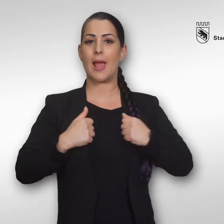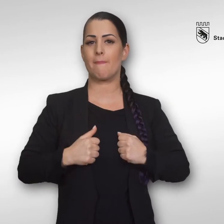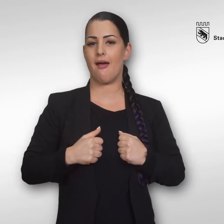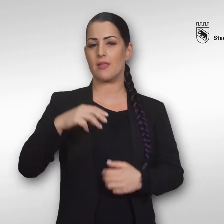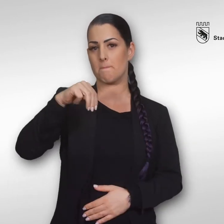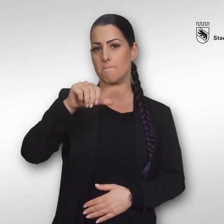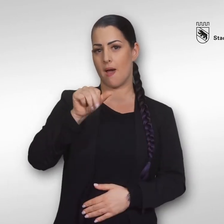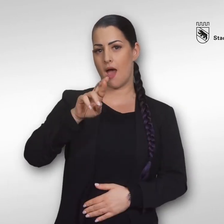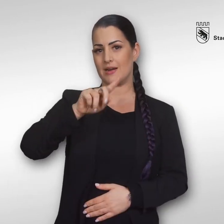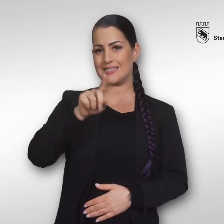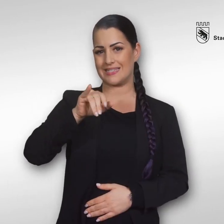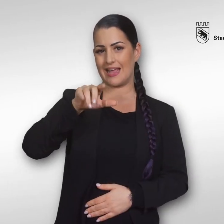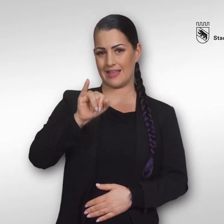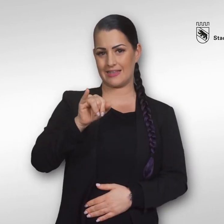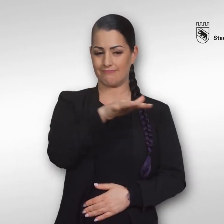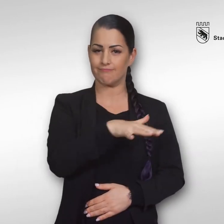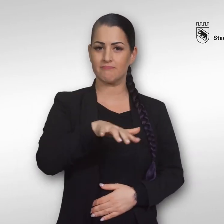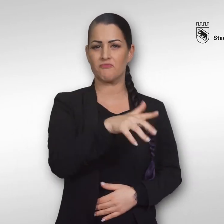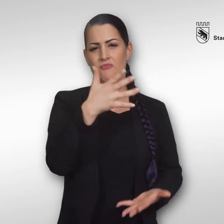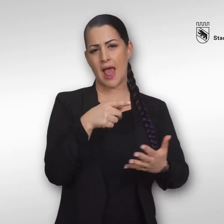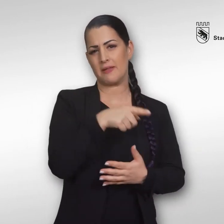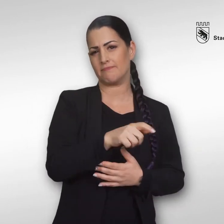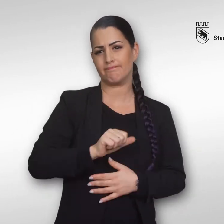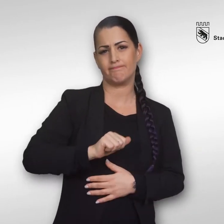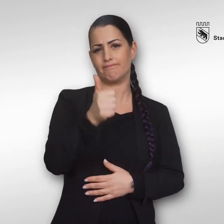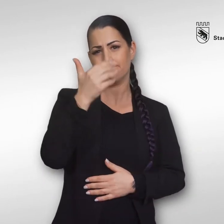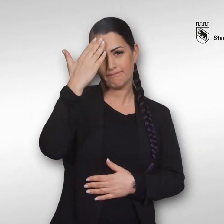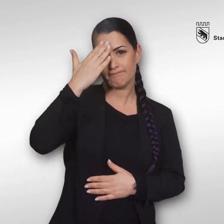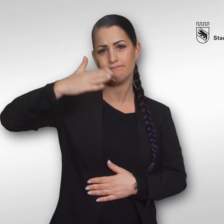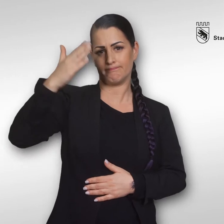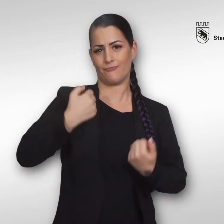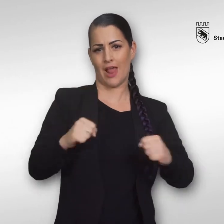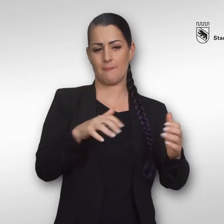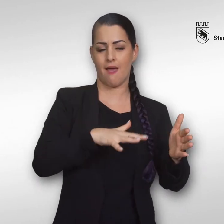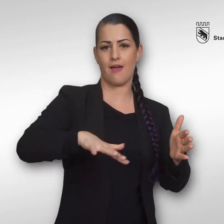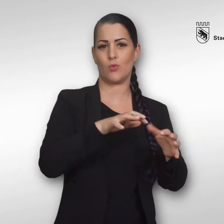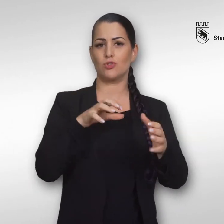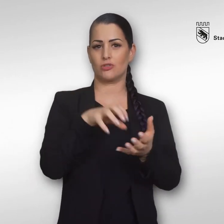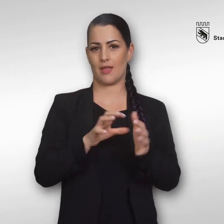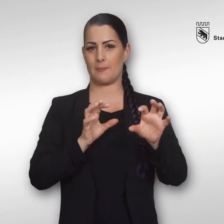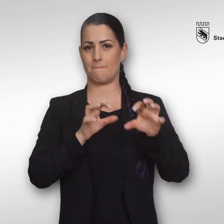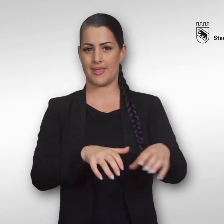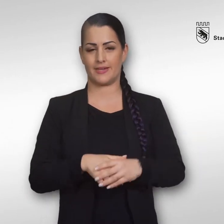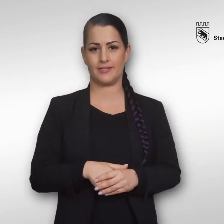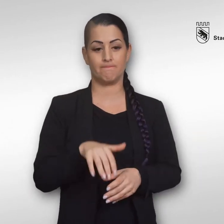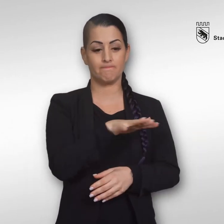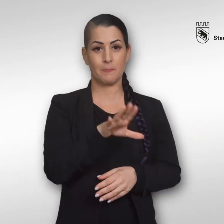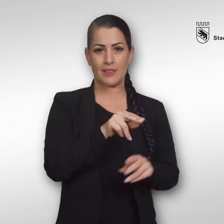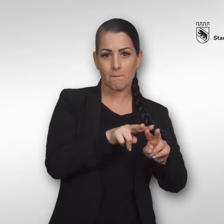Freibad Marzili Das wohl berühmteste Freibad in der Stadt Bern mit Blick auf das Bundeshaus